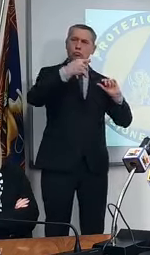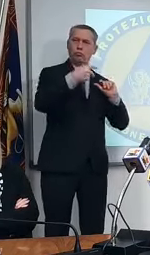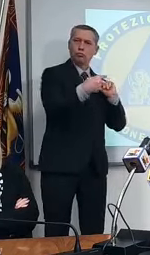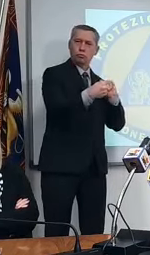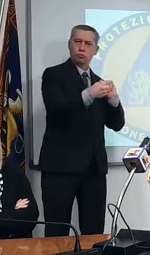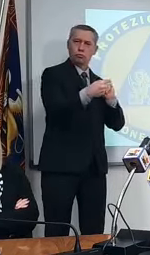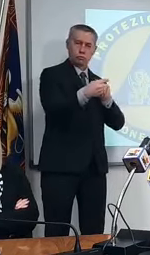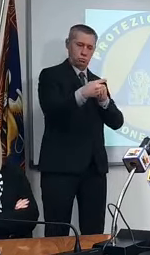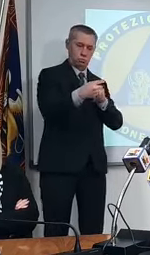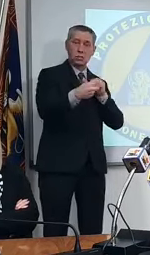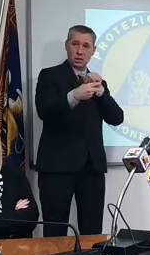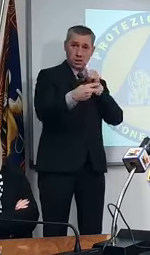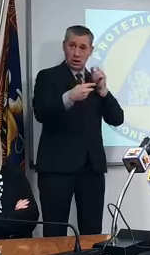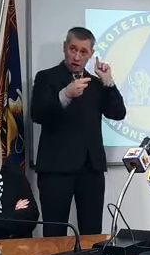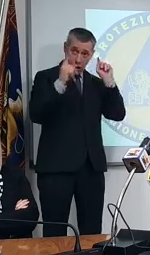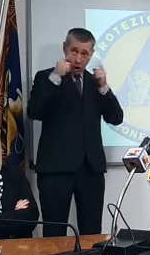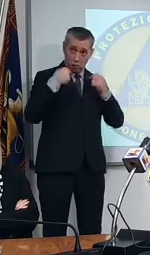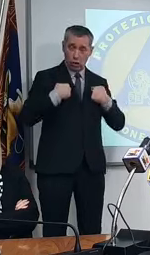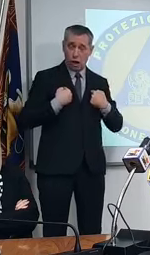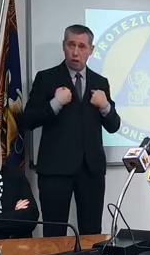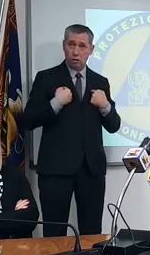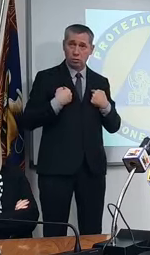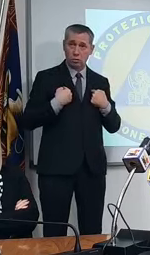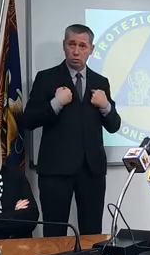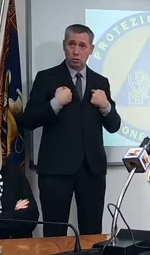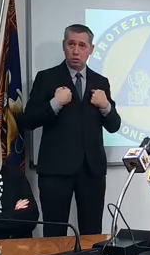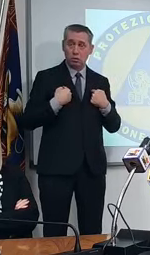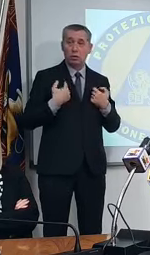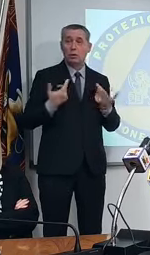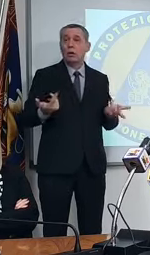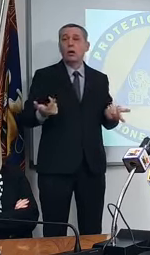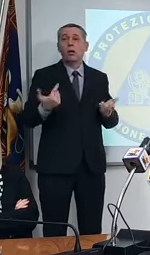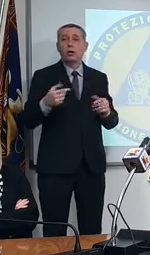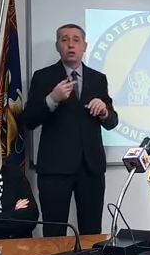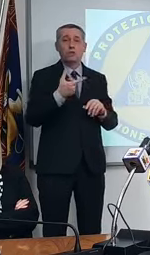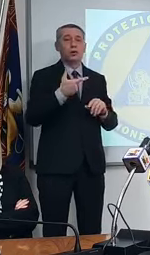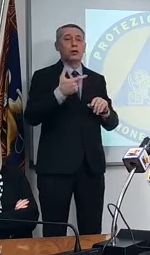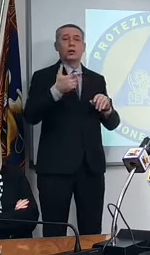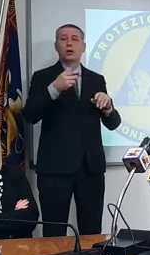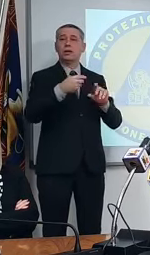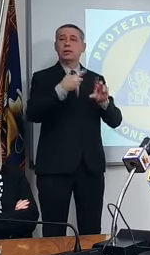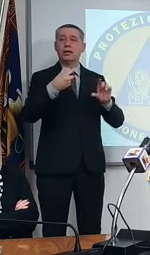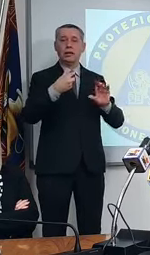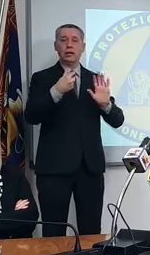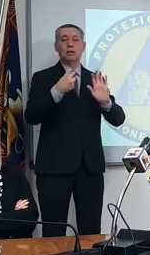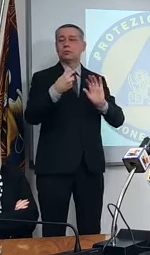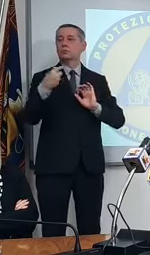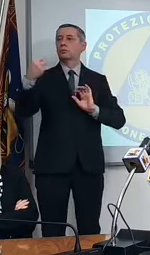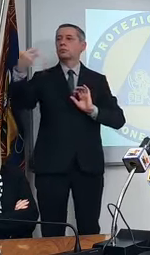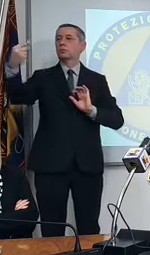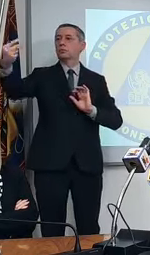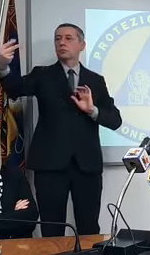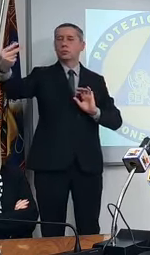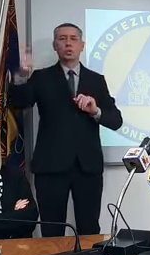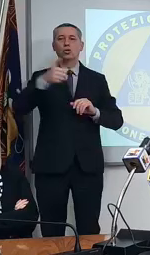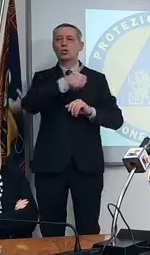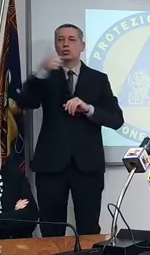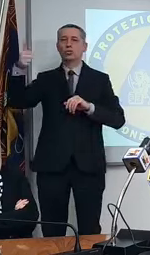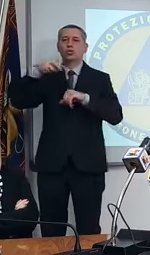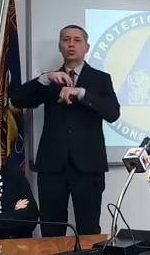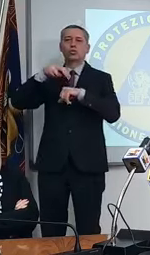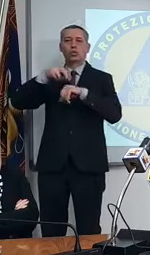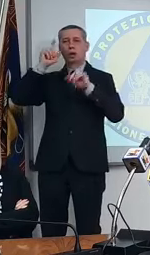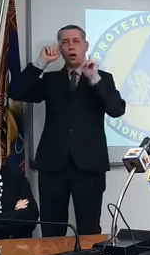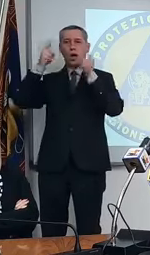capiamo ci vuole una laurea se no dobbiamo togliere le siringhe e dare le mani di un sacco di gente in giro perché non sono tutti laureati quelli che fanno le